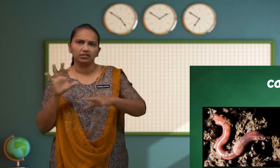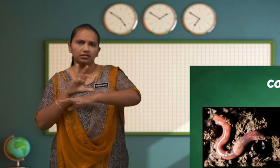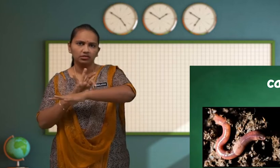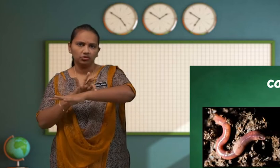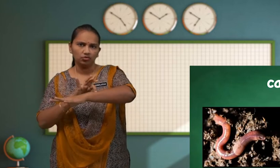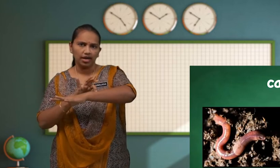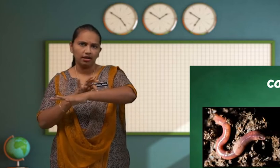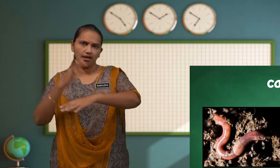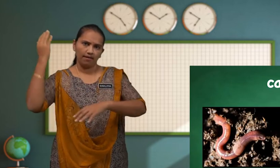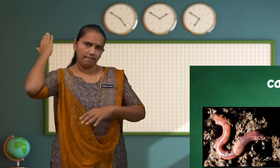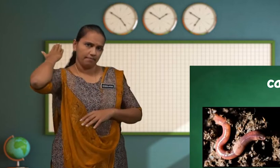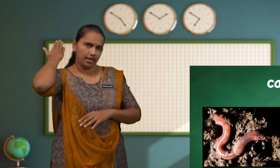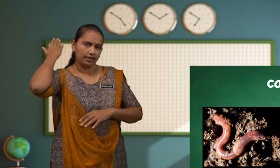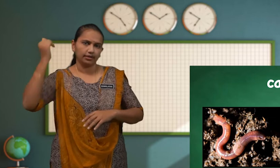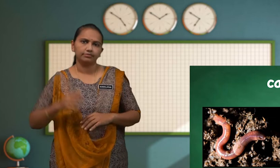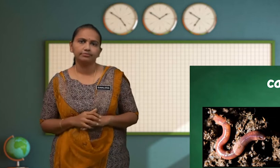Tulang Belakang